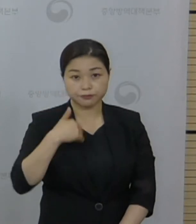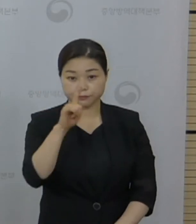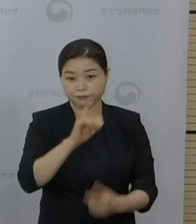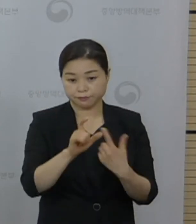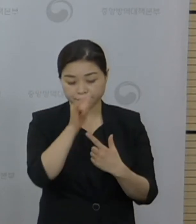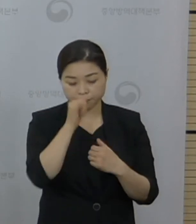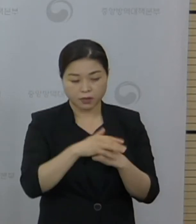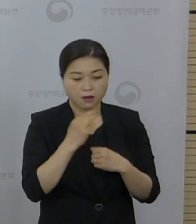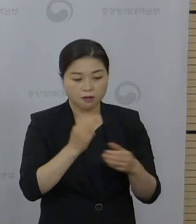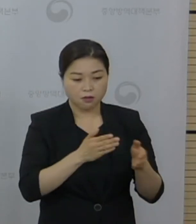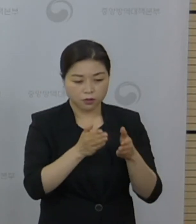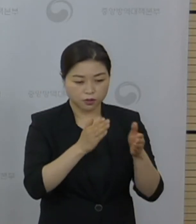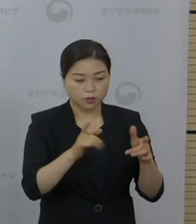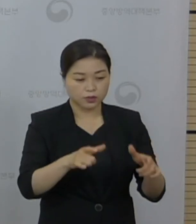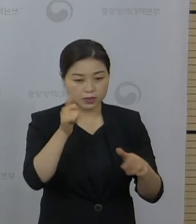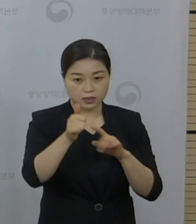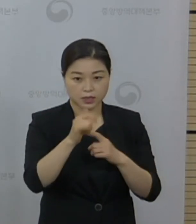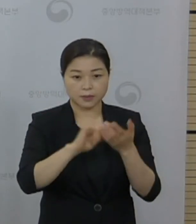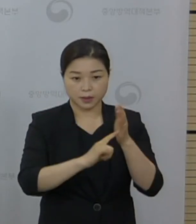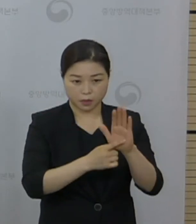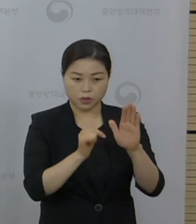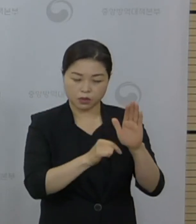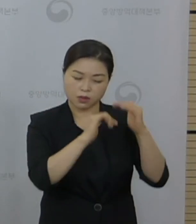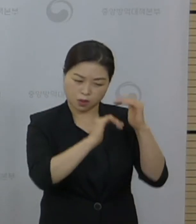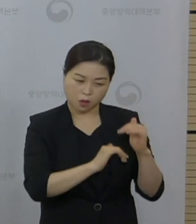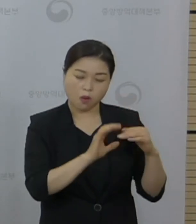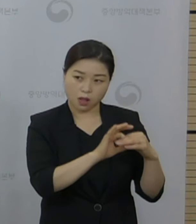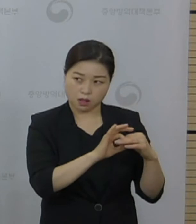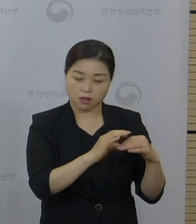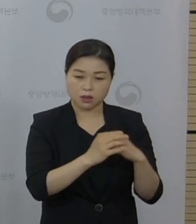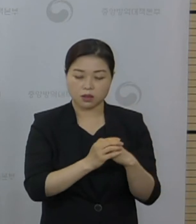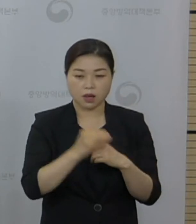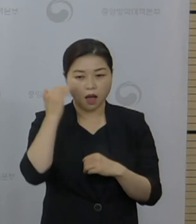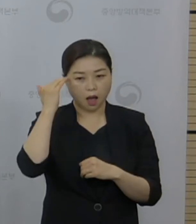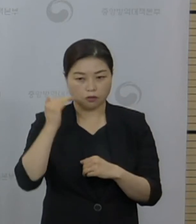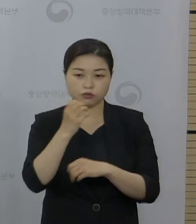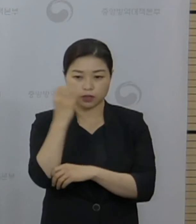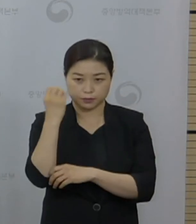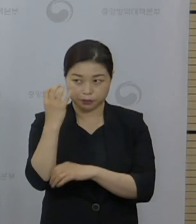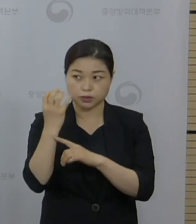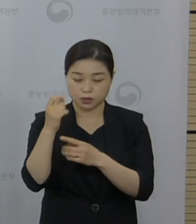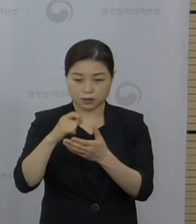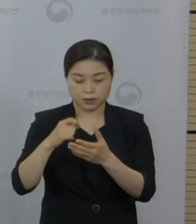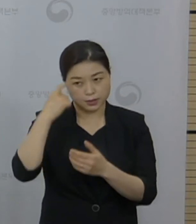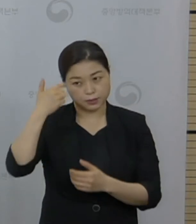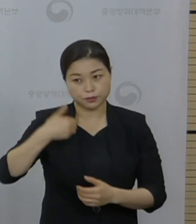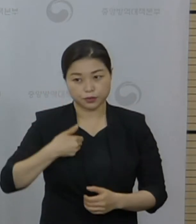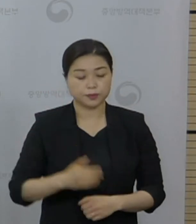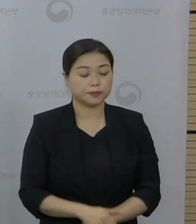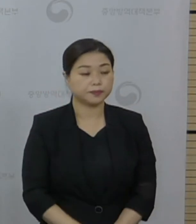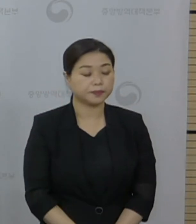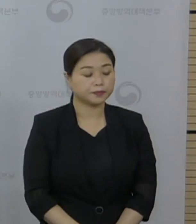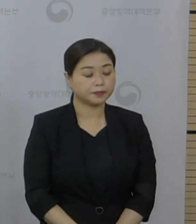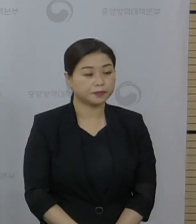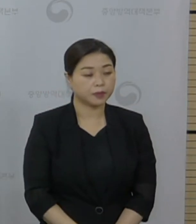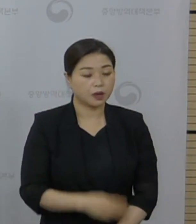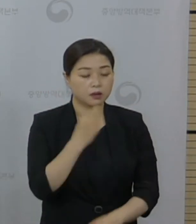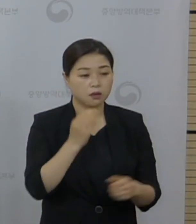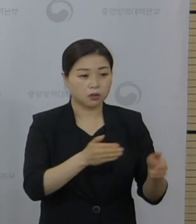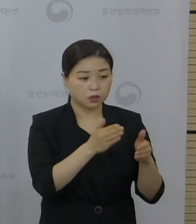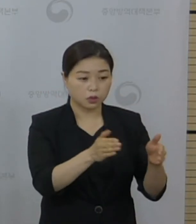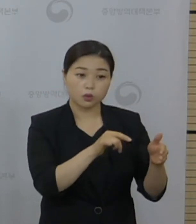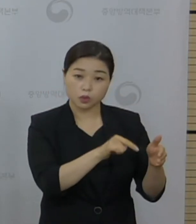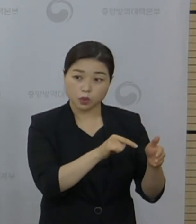경기도지사 발언과 관련되어서 한국일보 임소영 기자님 질문 주셨습니다. 경기도가